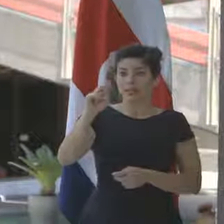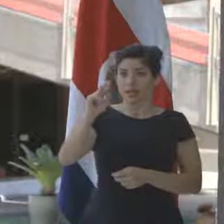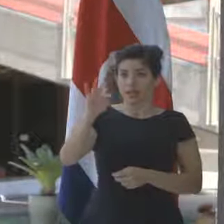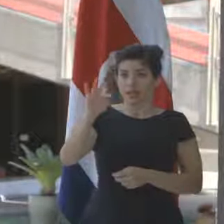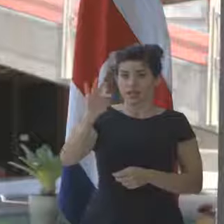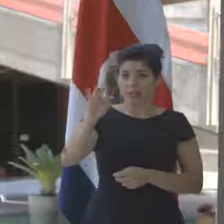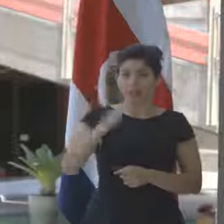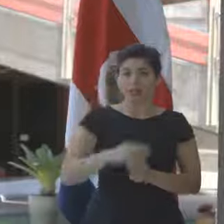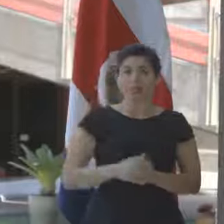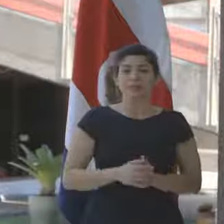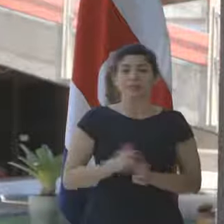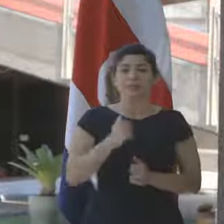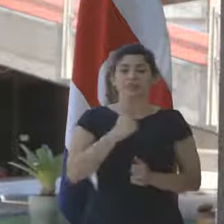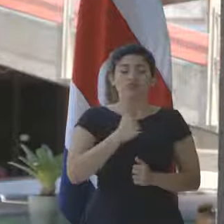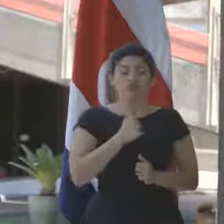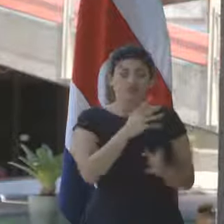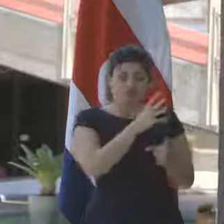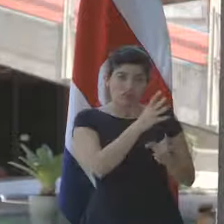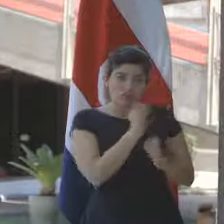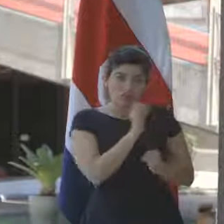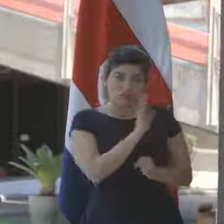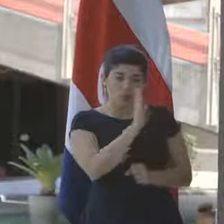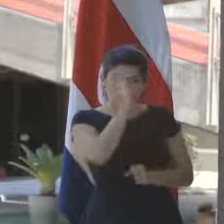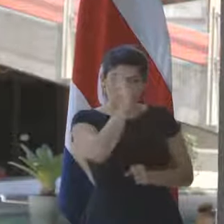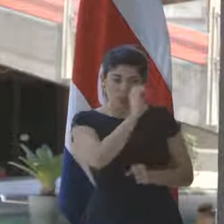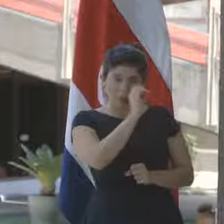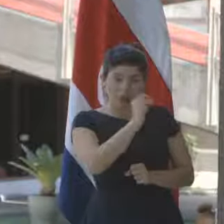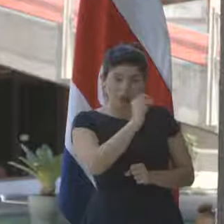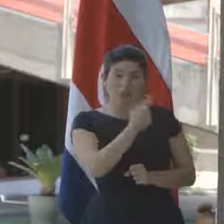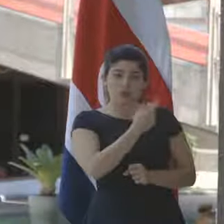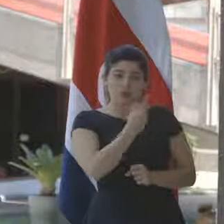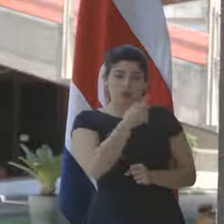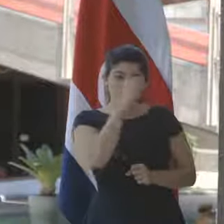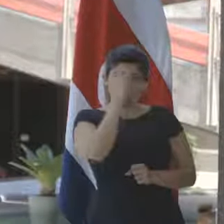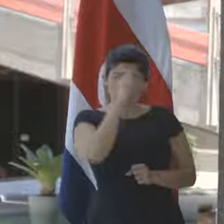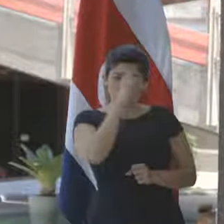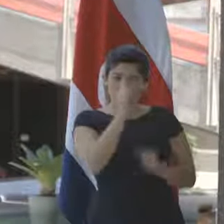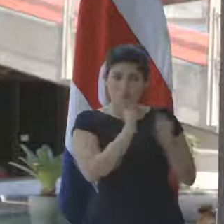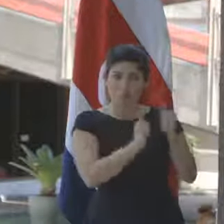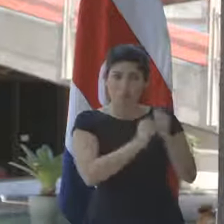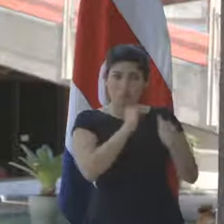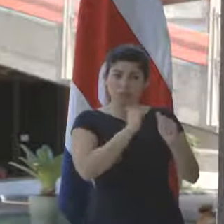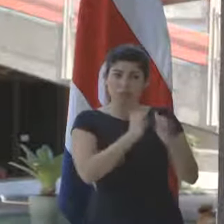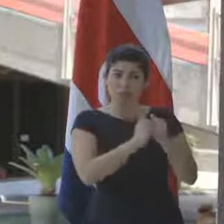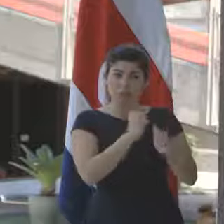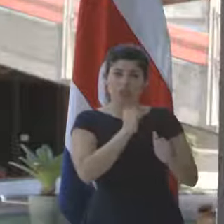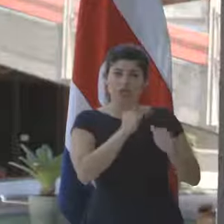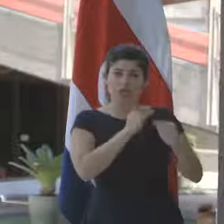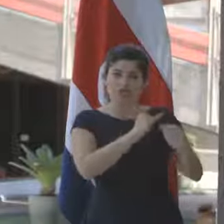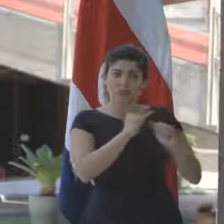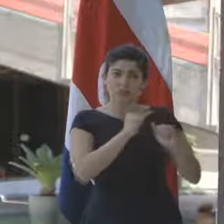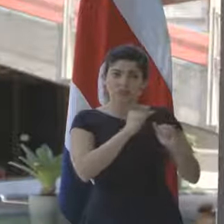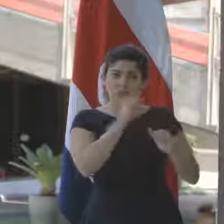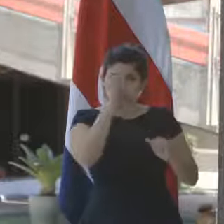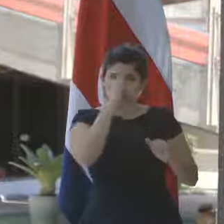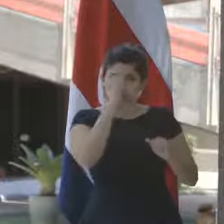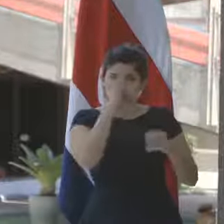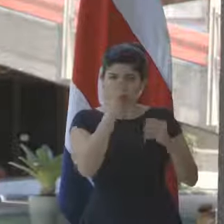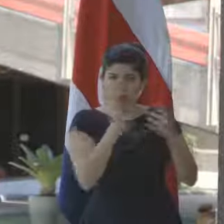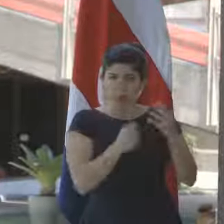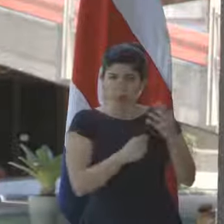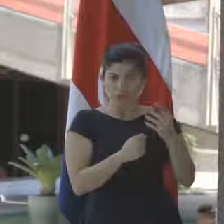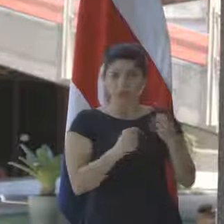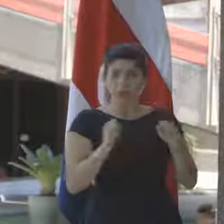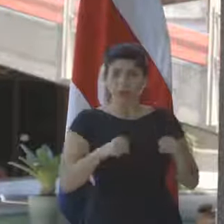Yo tomé el recibo de su criterio. Coincidíamos en la mayor parte de las observaciones,